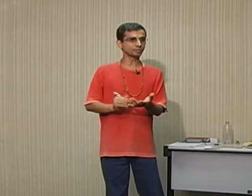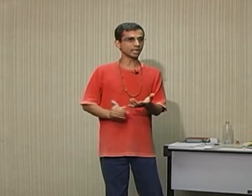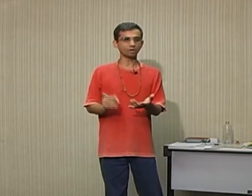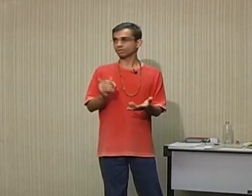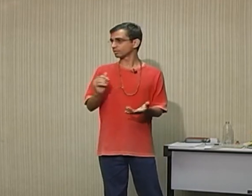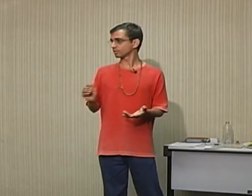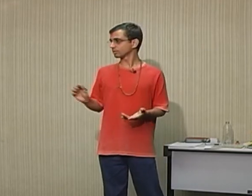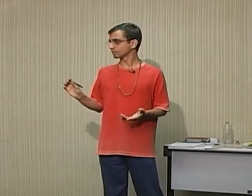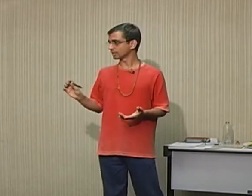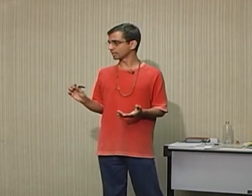final.